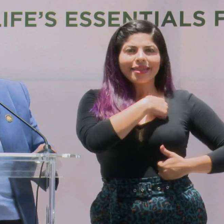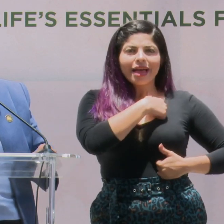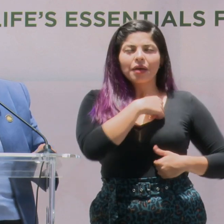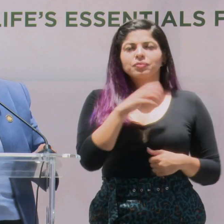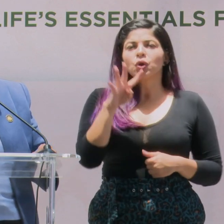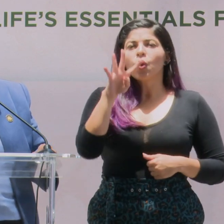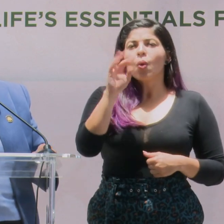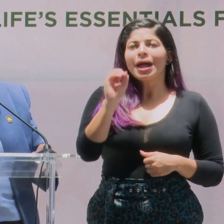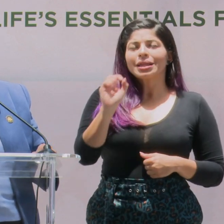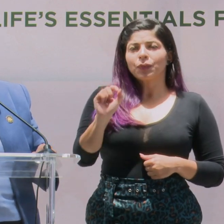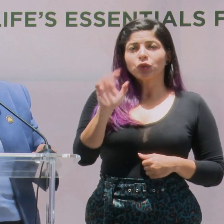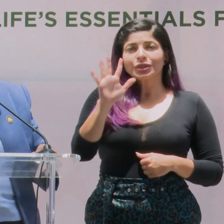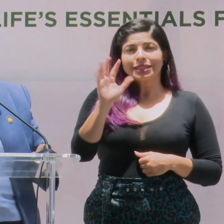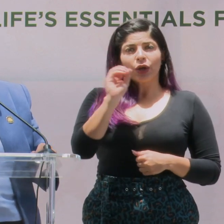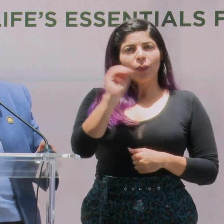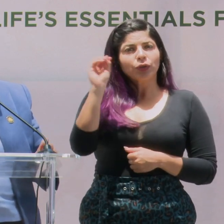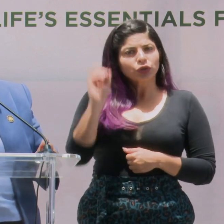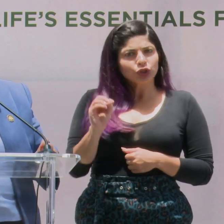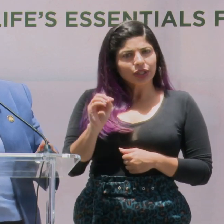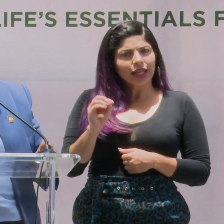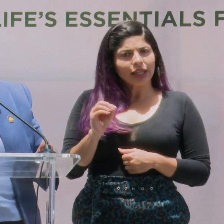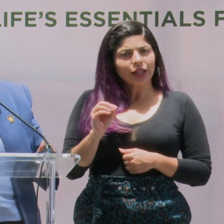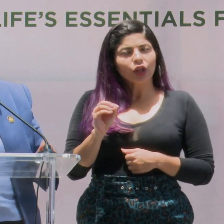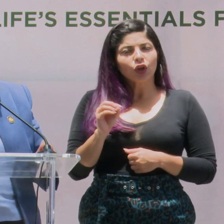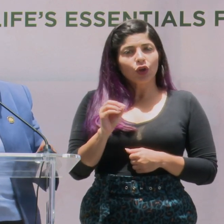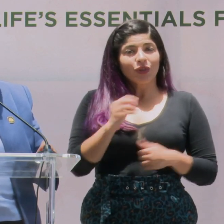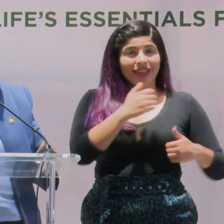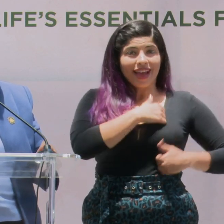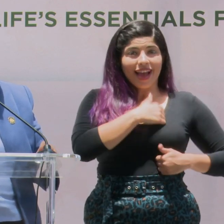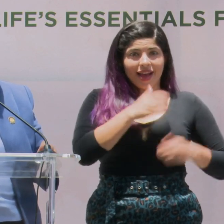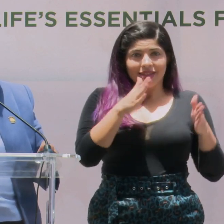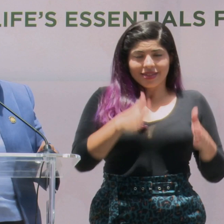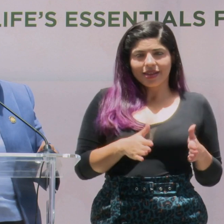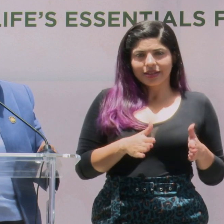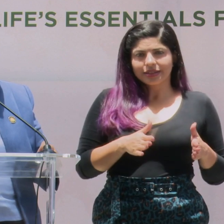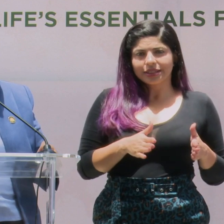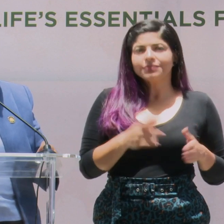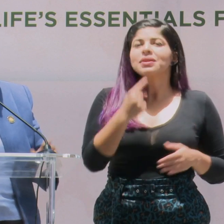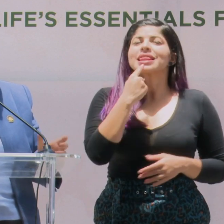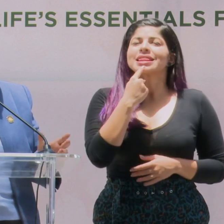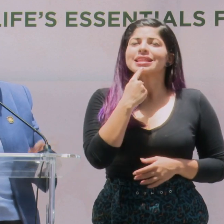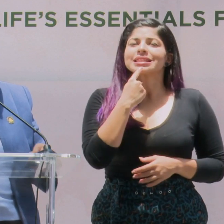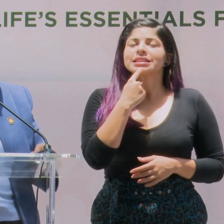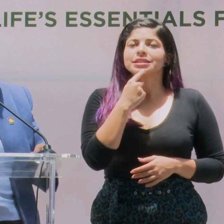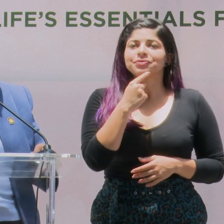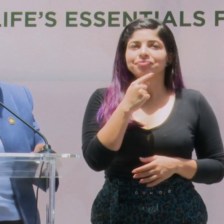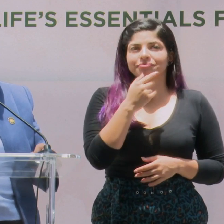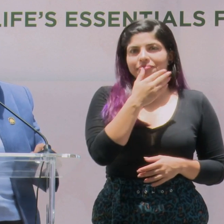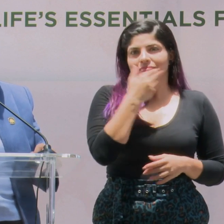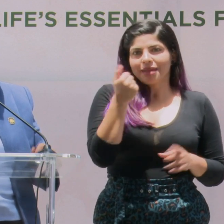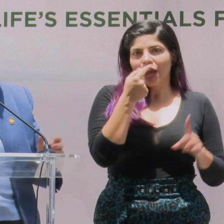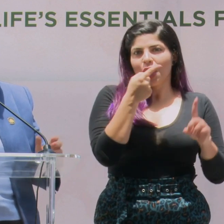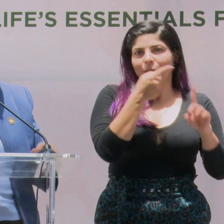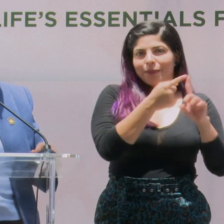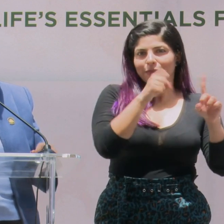40.5% de los canadienses, dicen, son mejores prospectos, cumplen con estas